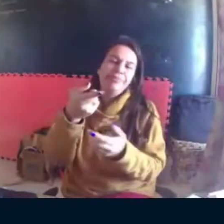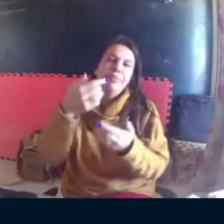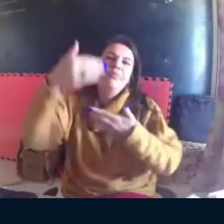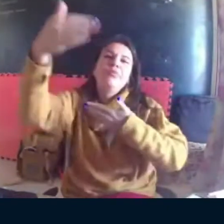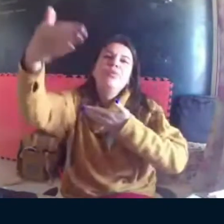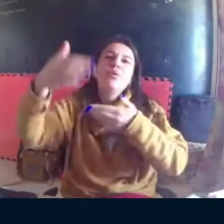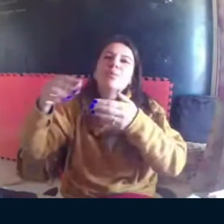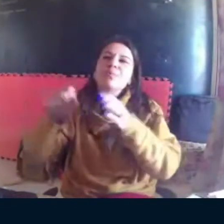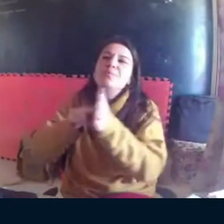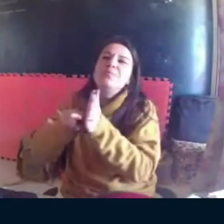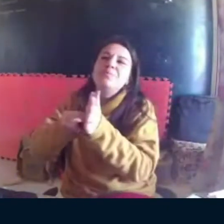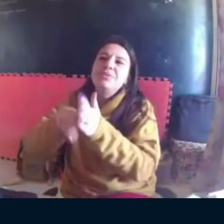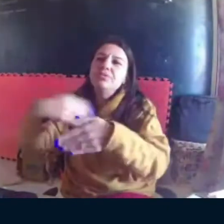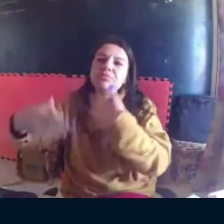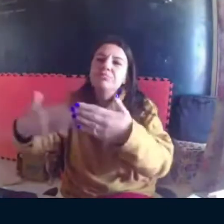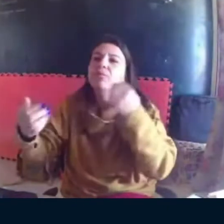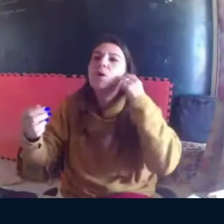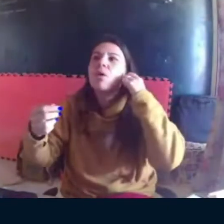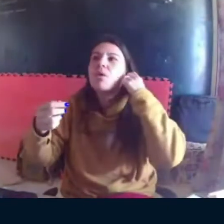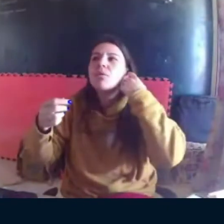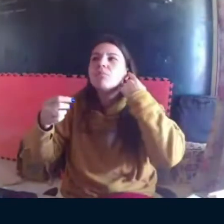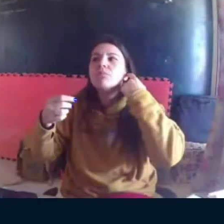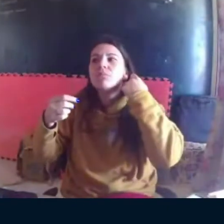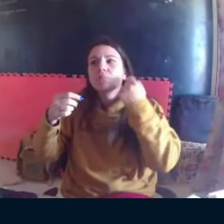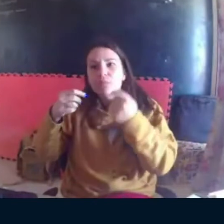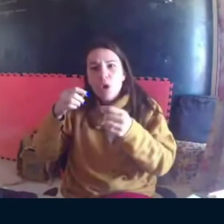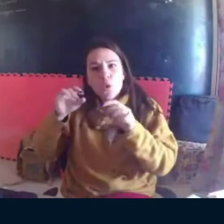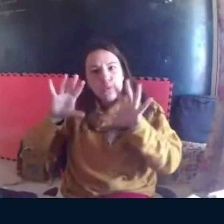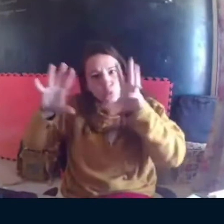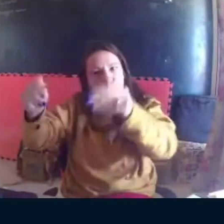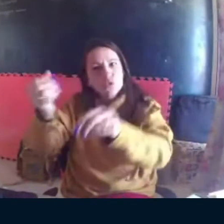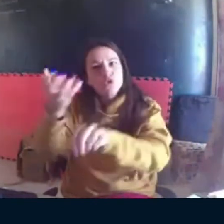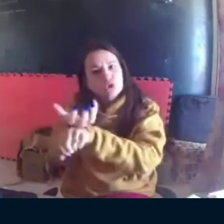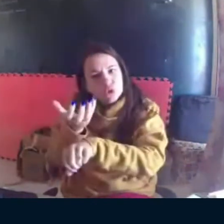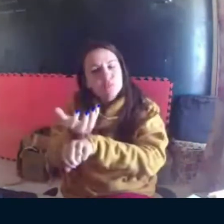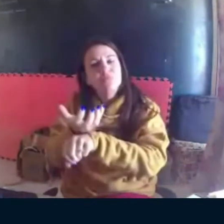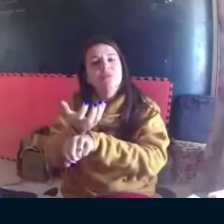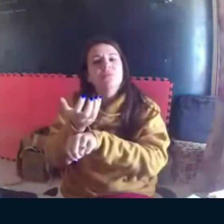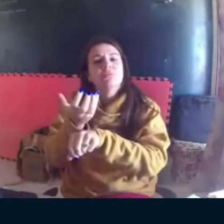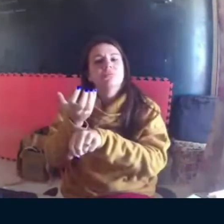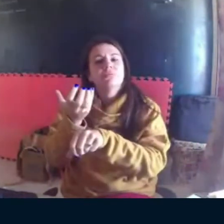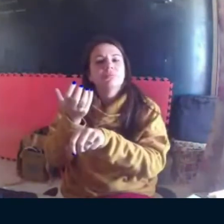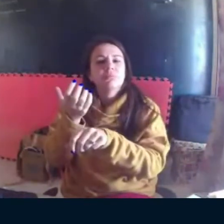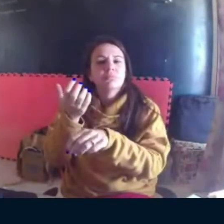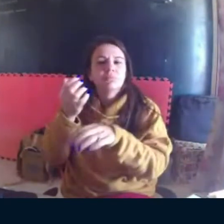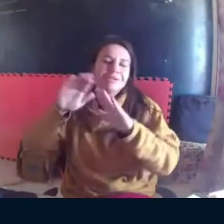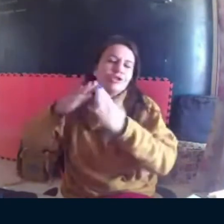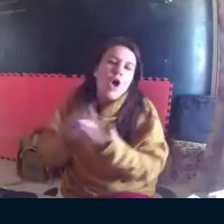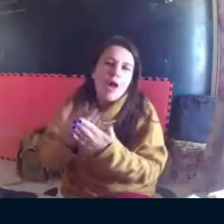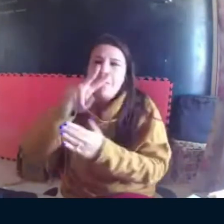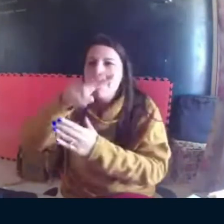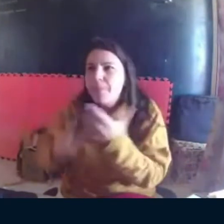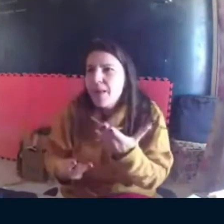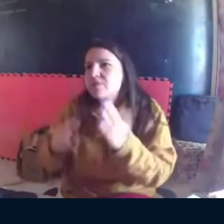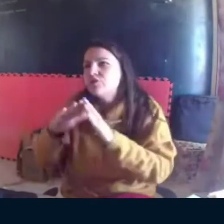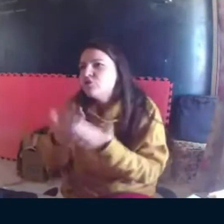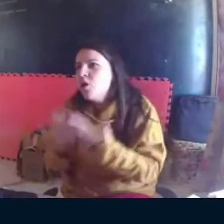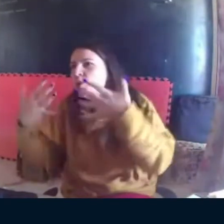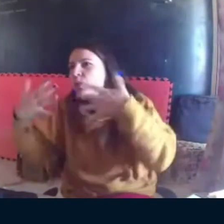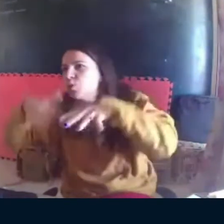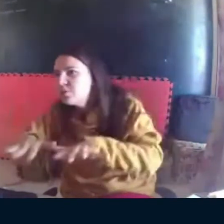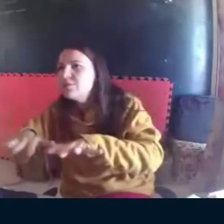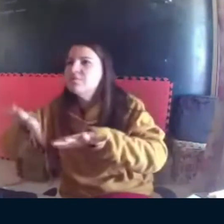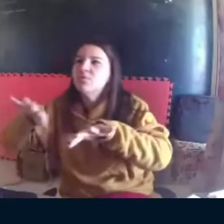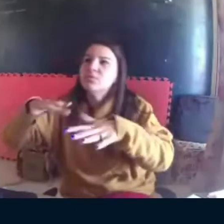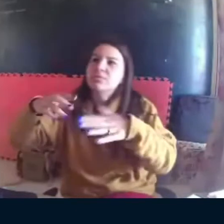Então, ter realmente no futuro num currículo escolar a disciplina de música, de musicalidade,